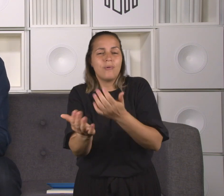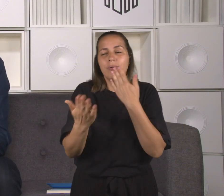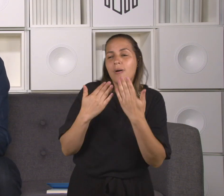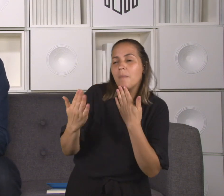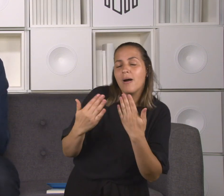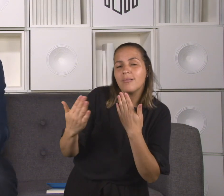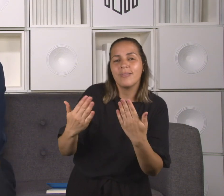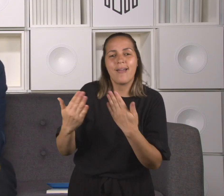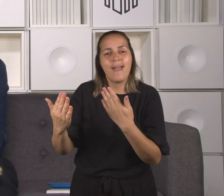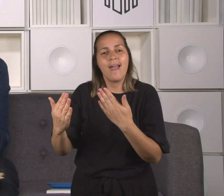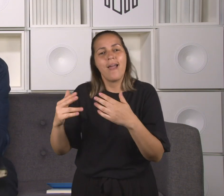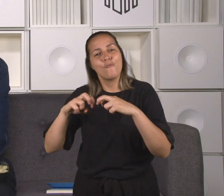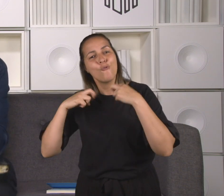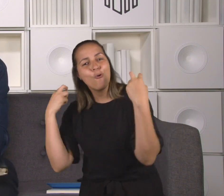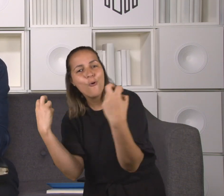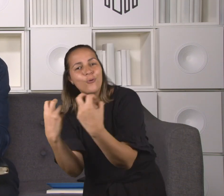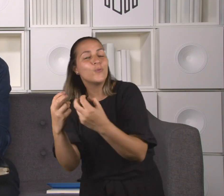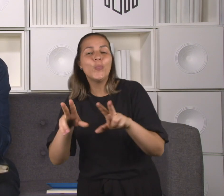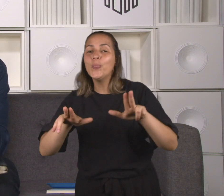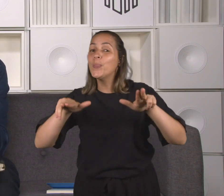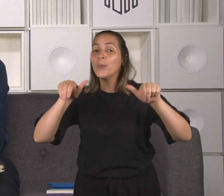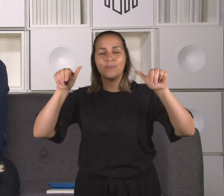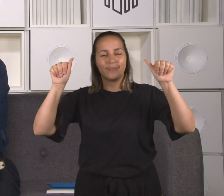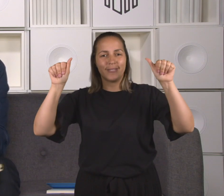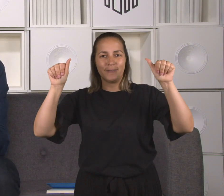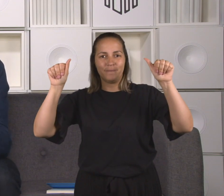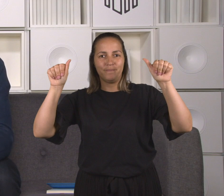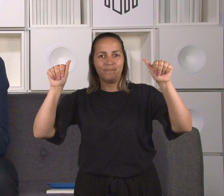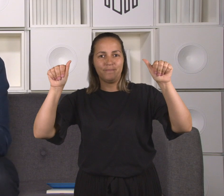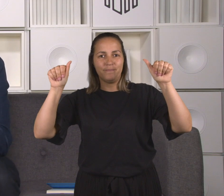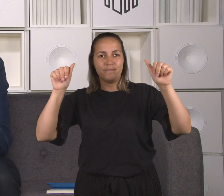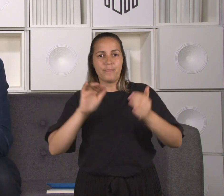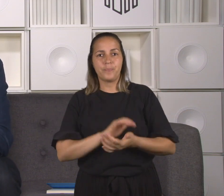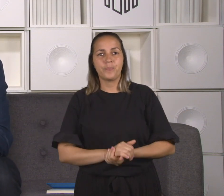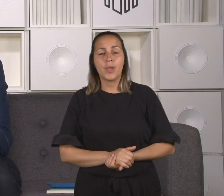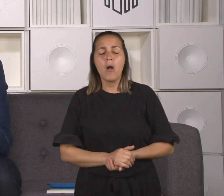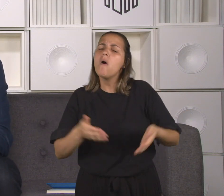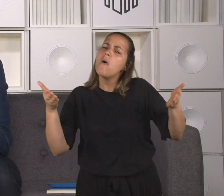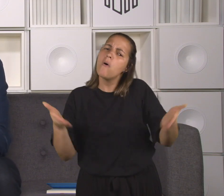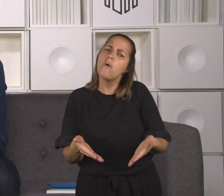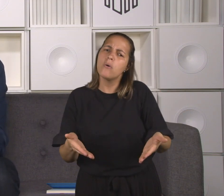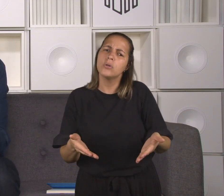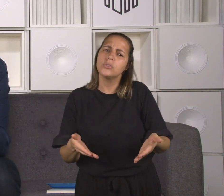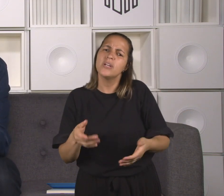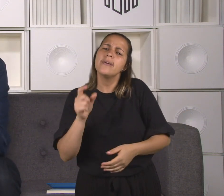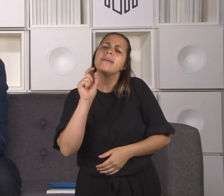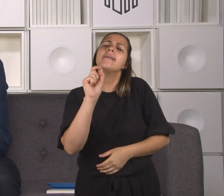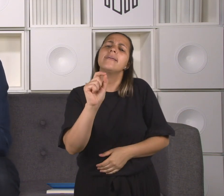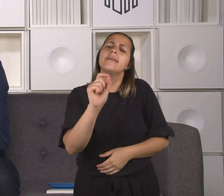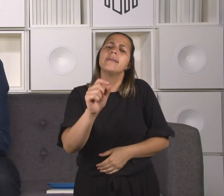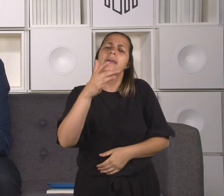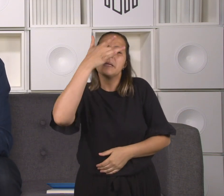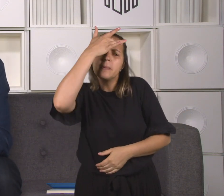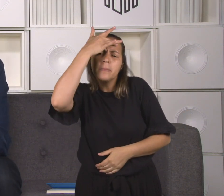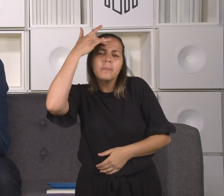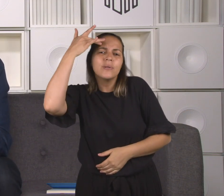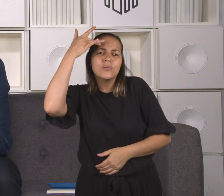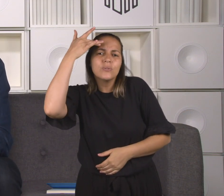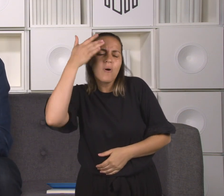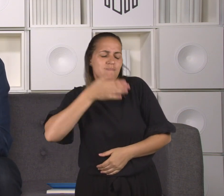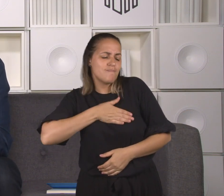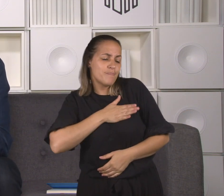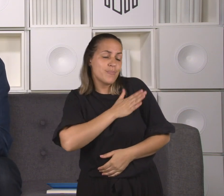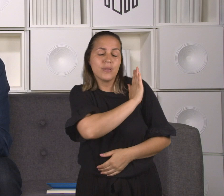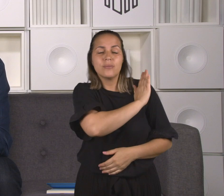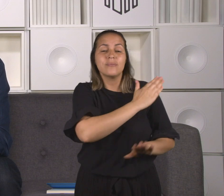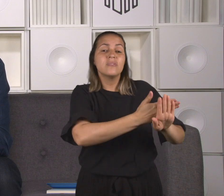A minha pergunta para você é quais são os leprosos dos nossos dias? Quem são as pessoas que estão